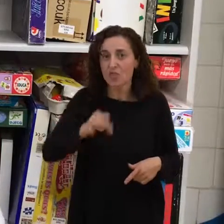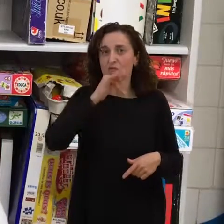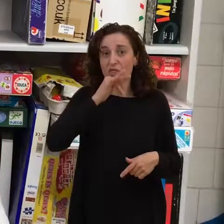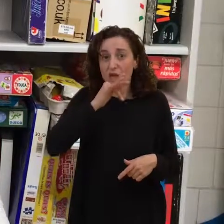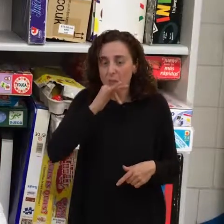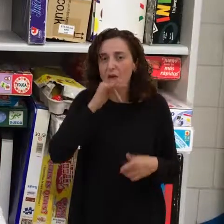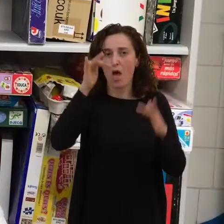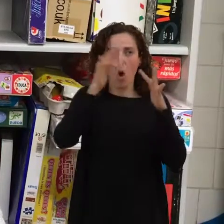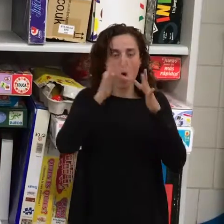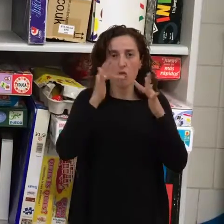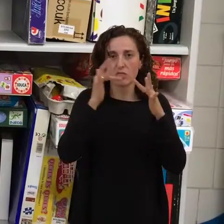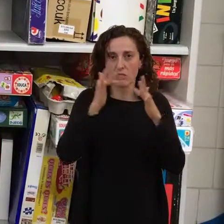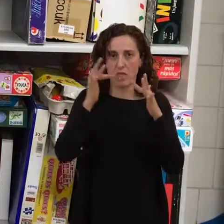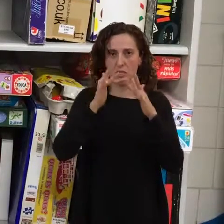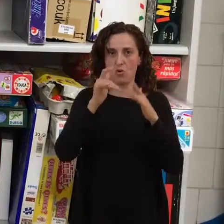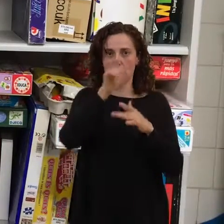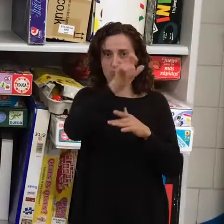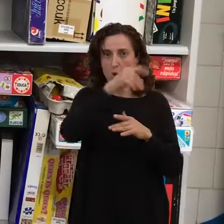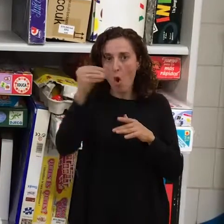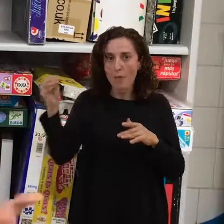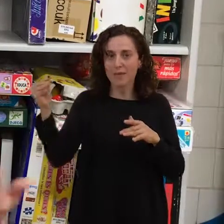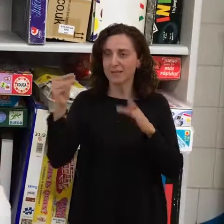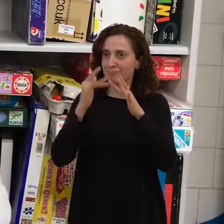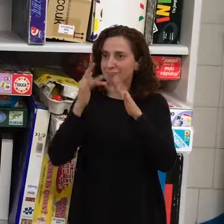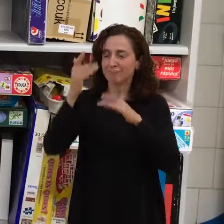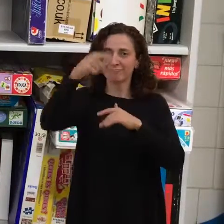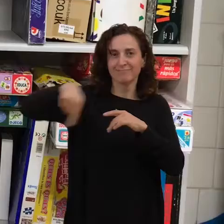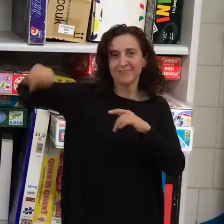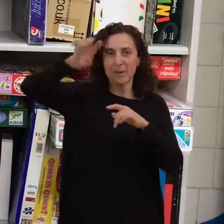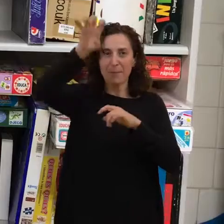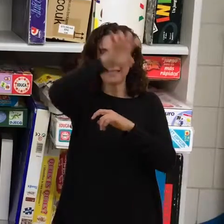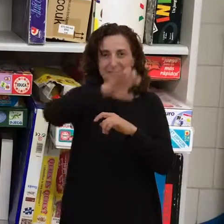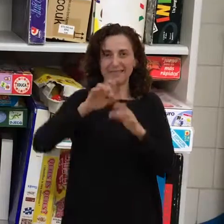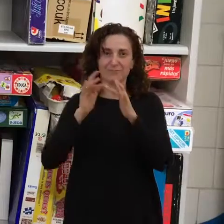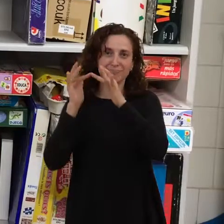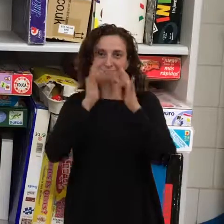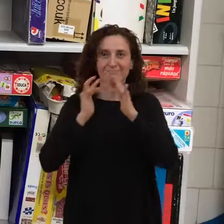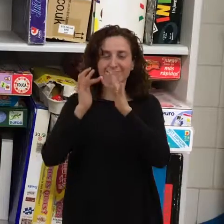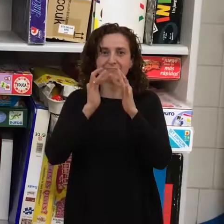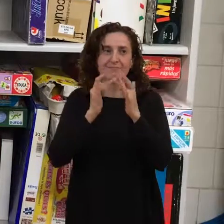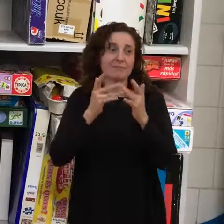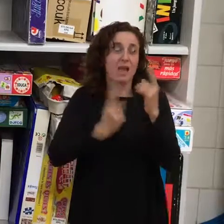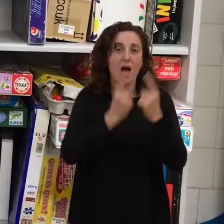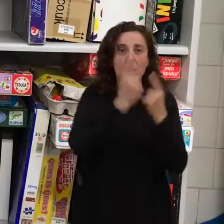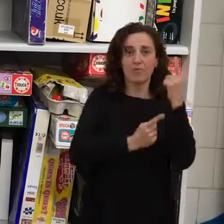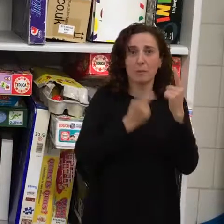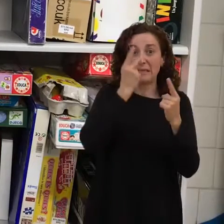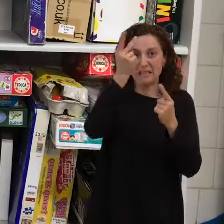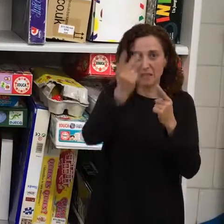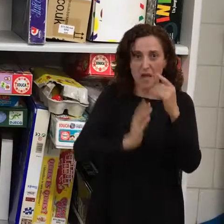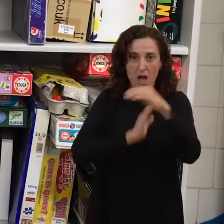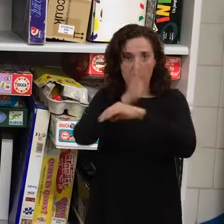contactos con jóvenes de otros países, de vez en cuando se van de visita a